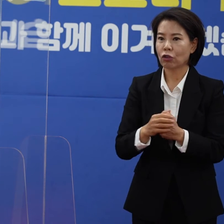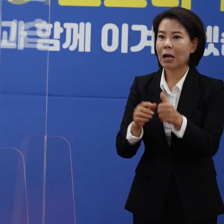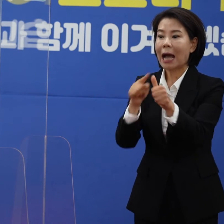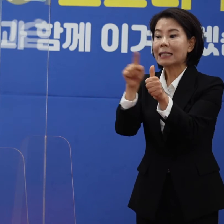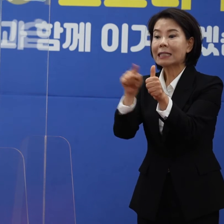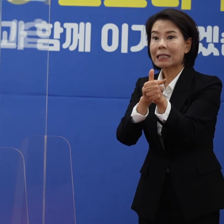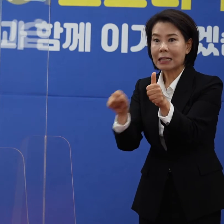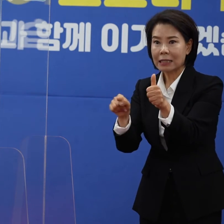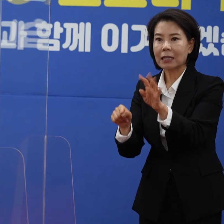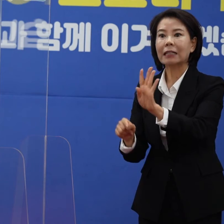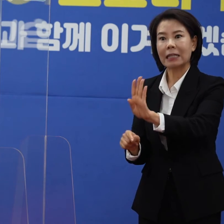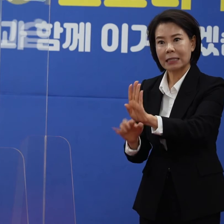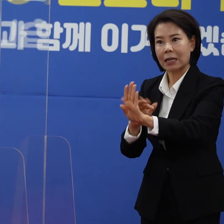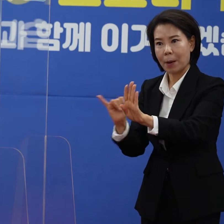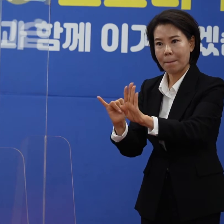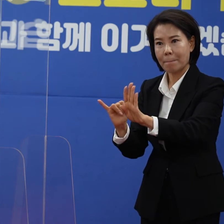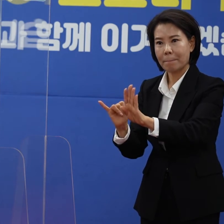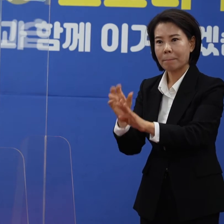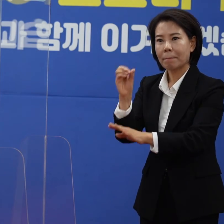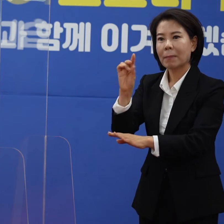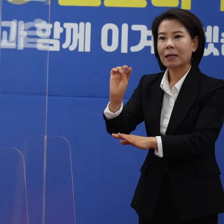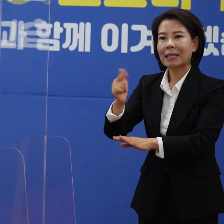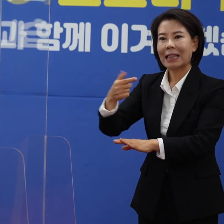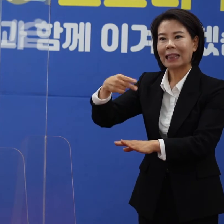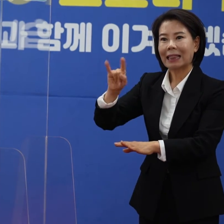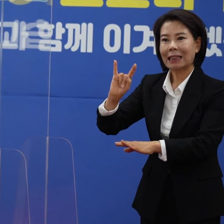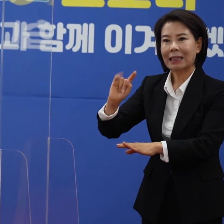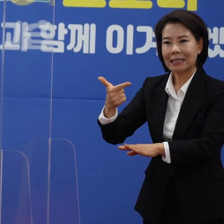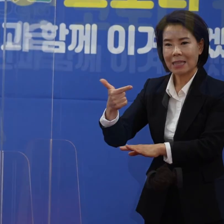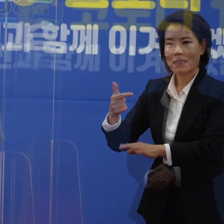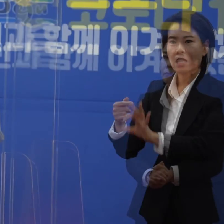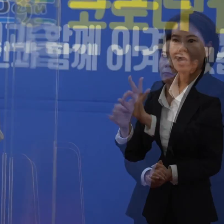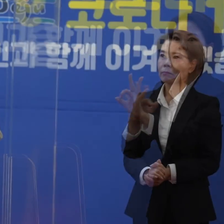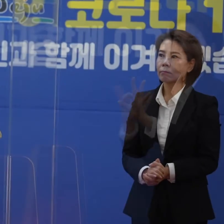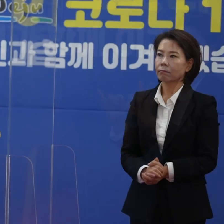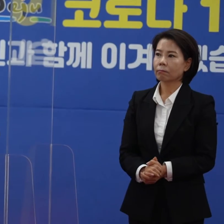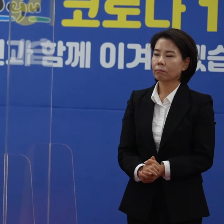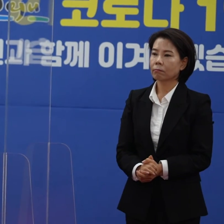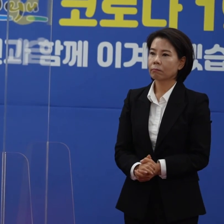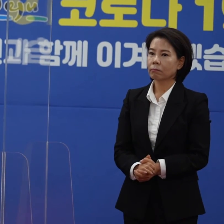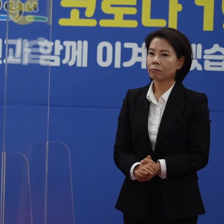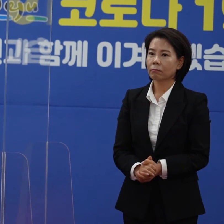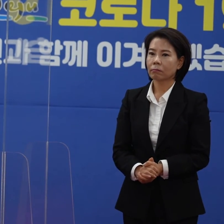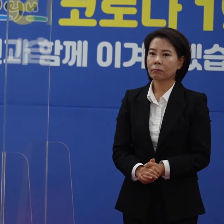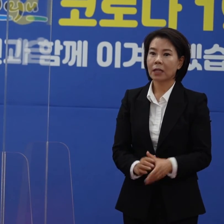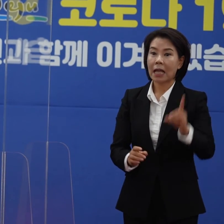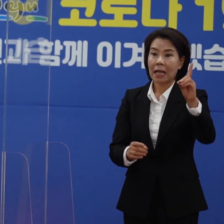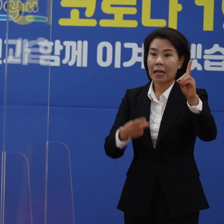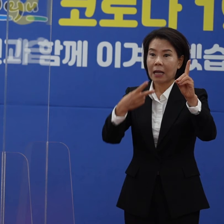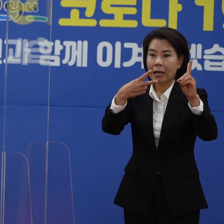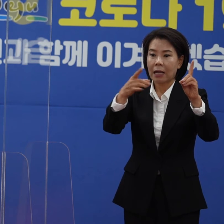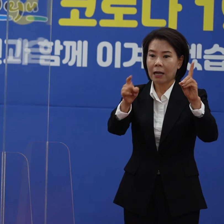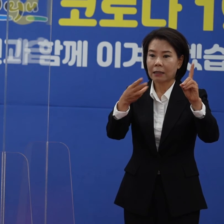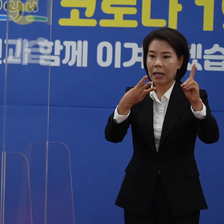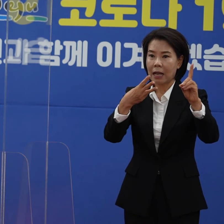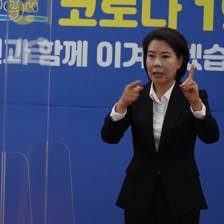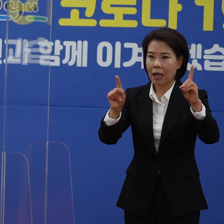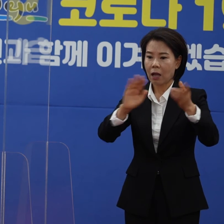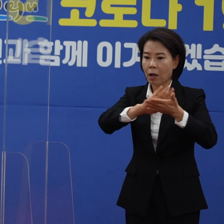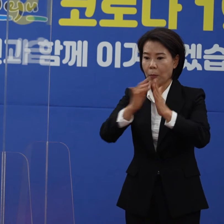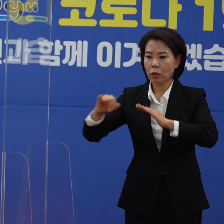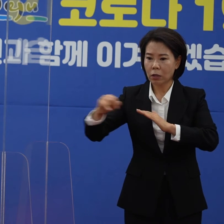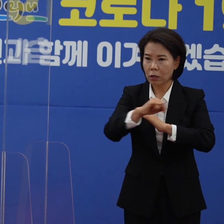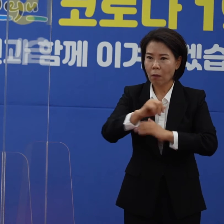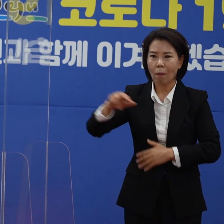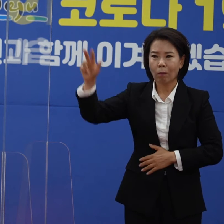아스트라제네카가 4명 얀산에 의한 부분에 10명으로 되어 있습니다. 델타 변호 때문에 전국적으로